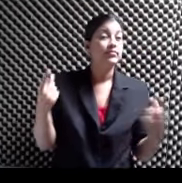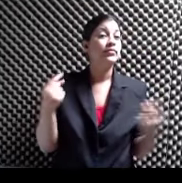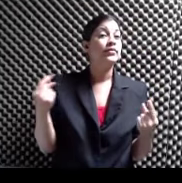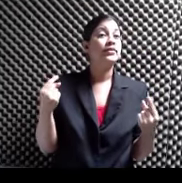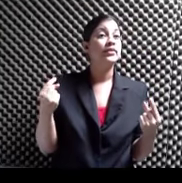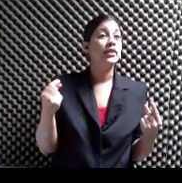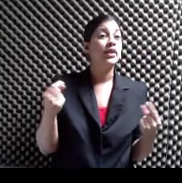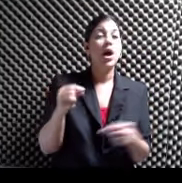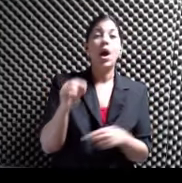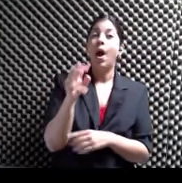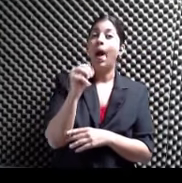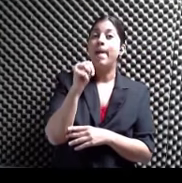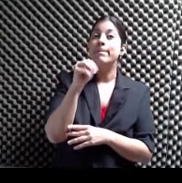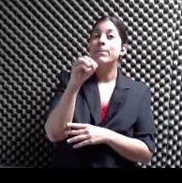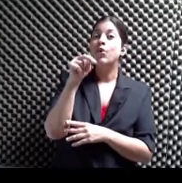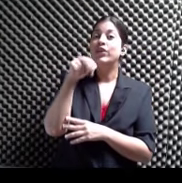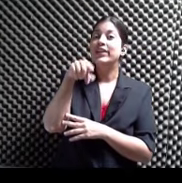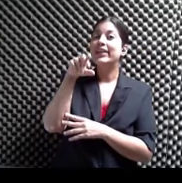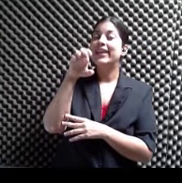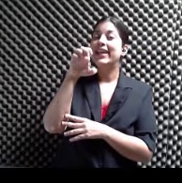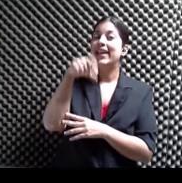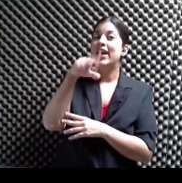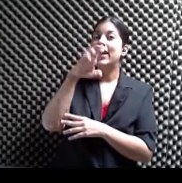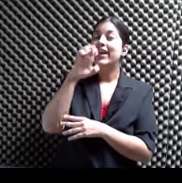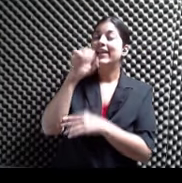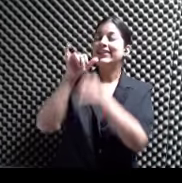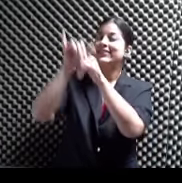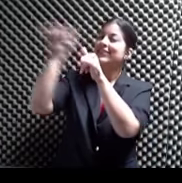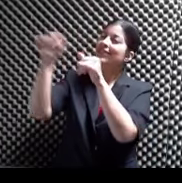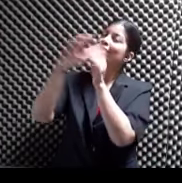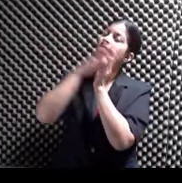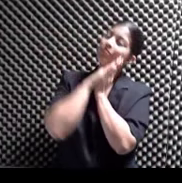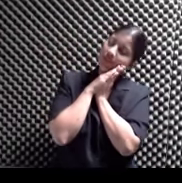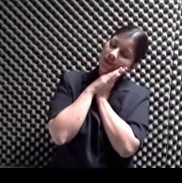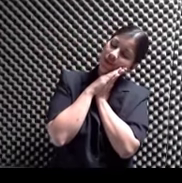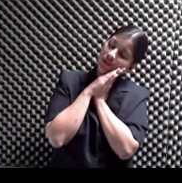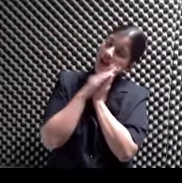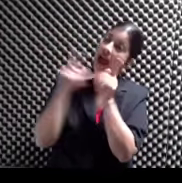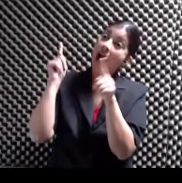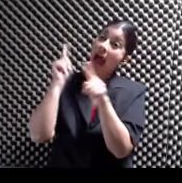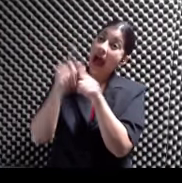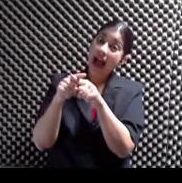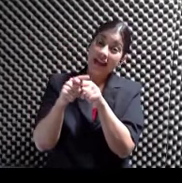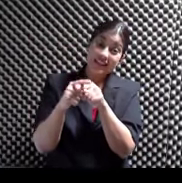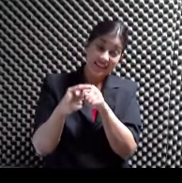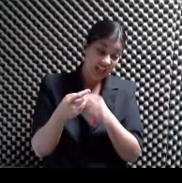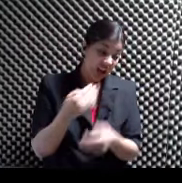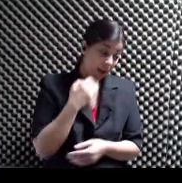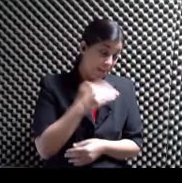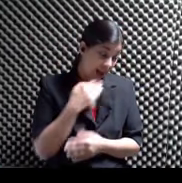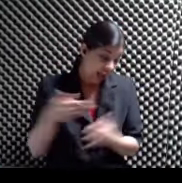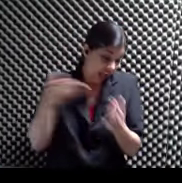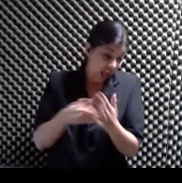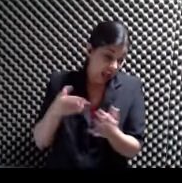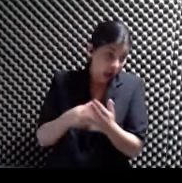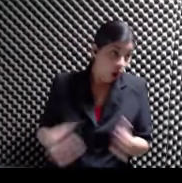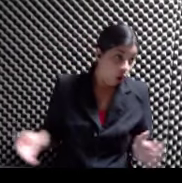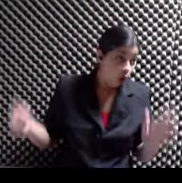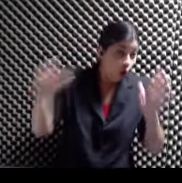queda durmiendo Descansando Hasta que vuelva el mal Él se vuelva a levantar Para ayudarnos Y mira como se me ponen Los ojos contando Y